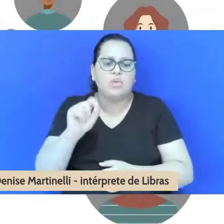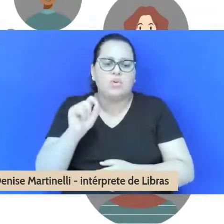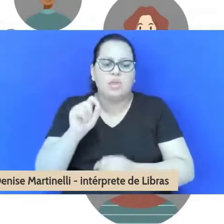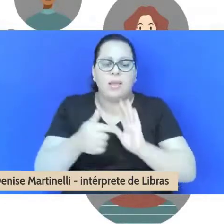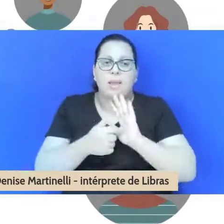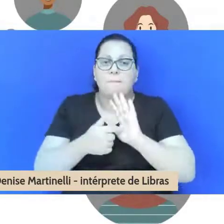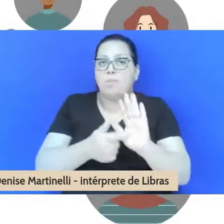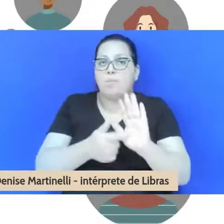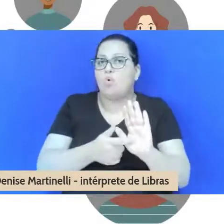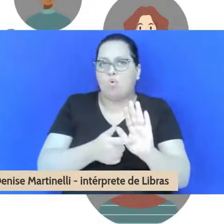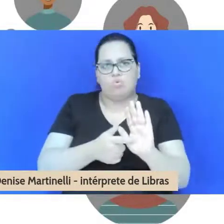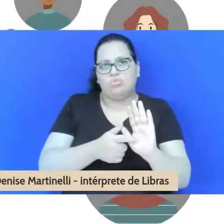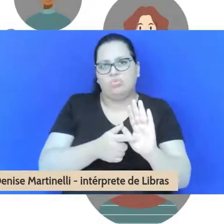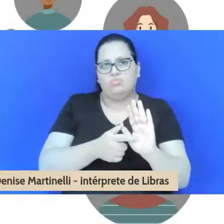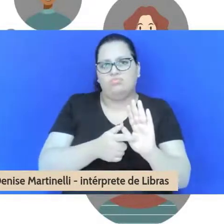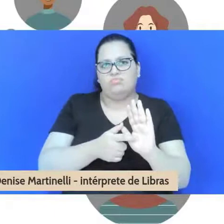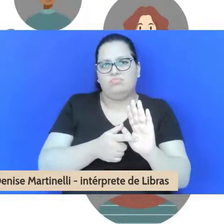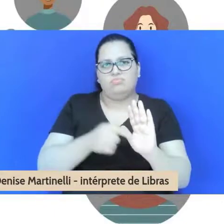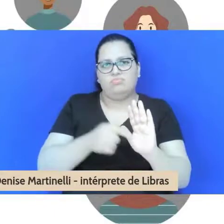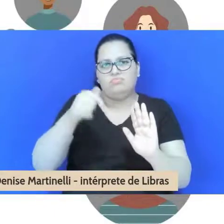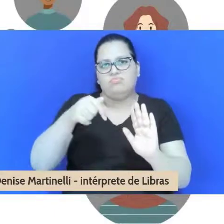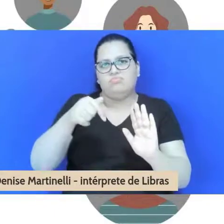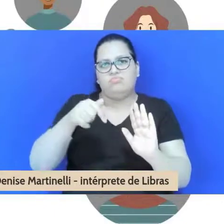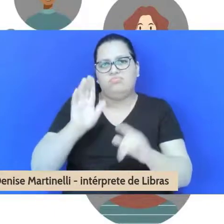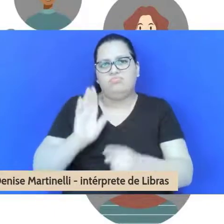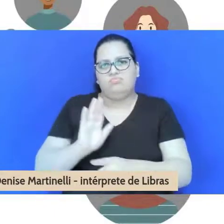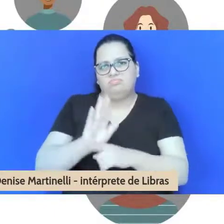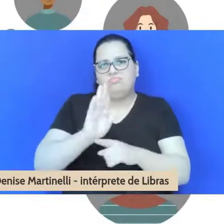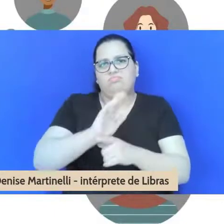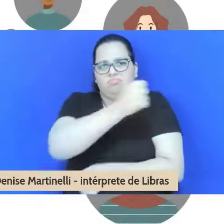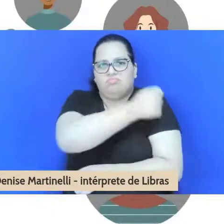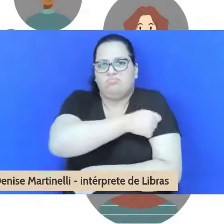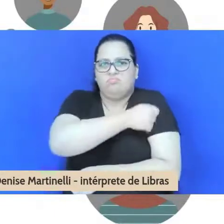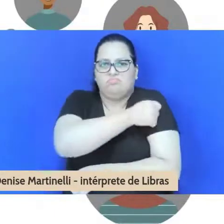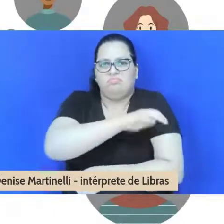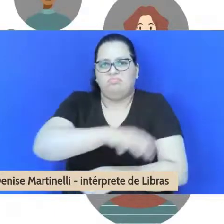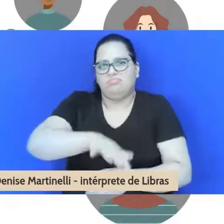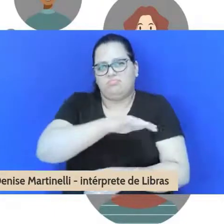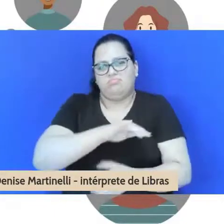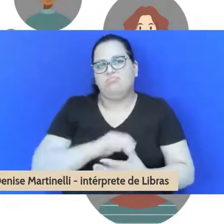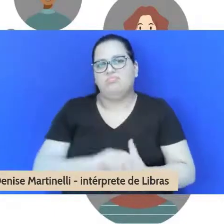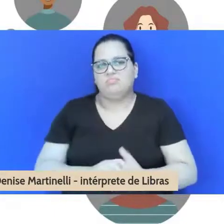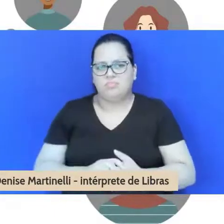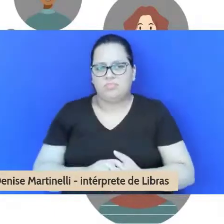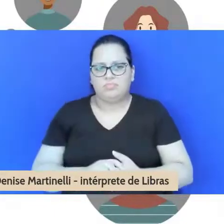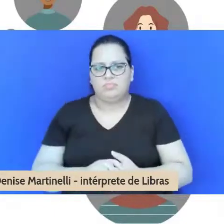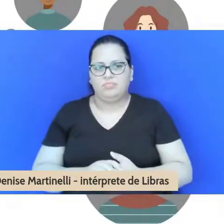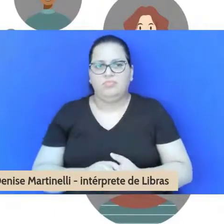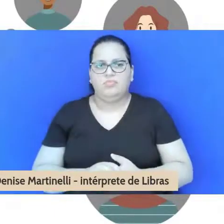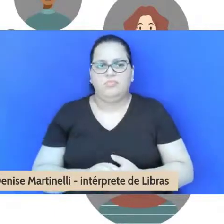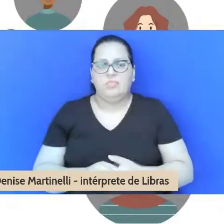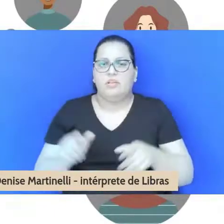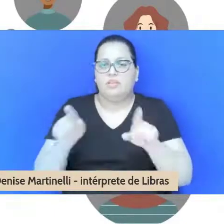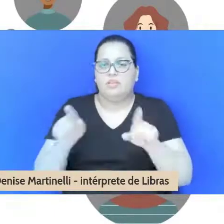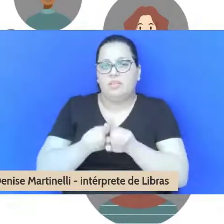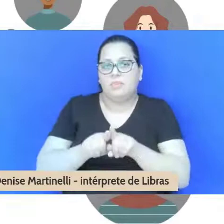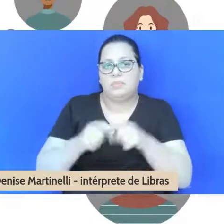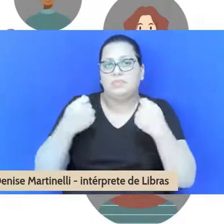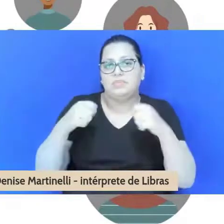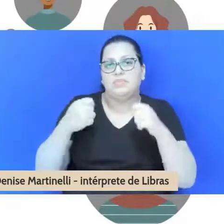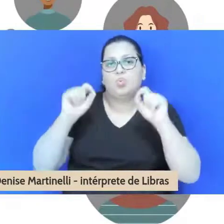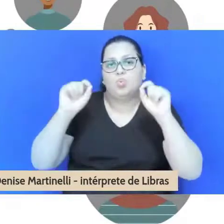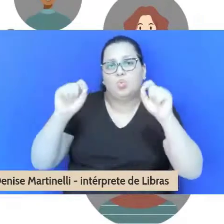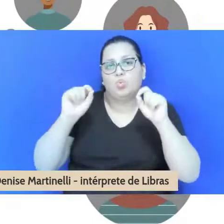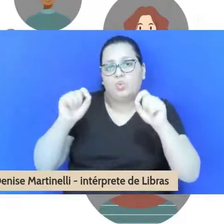federal. Defendemos também uma proposta de mentoria, ou de mentorias em sentido amplo, para formar